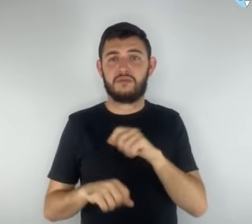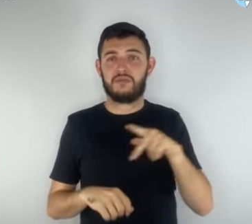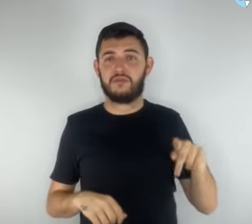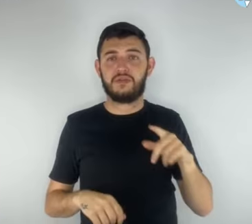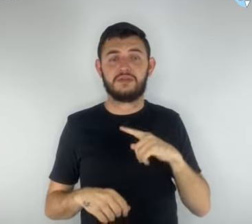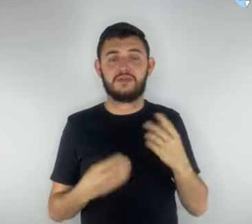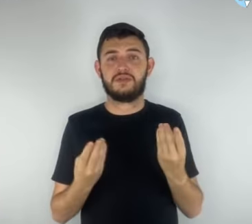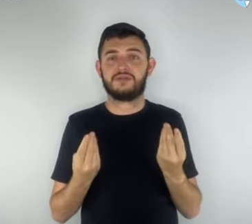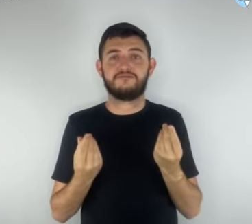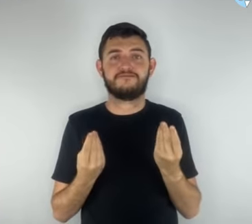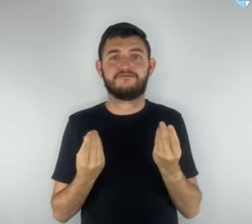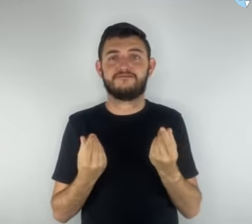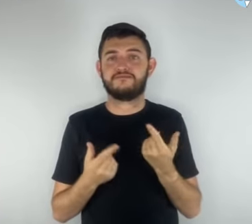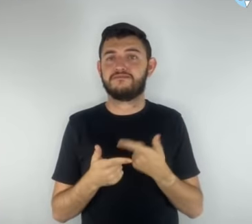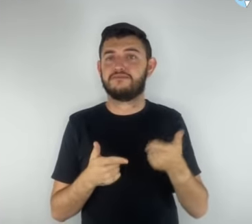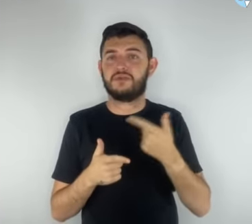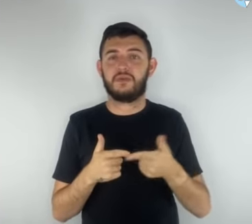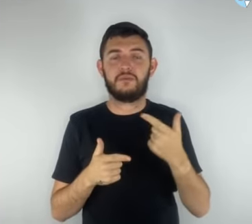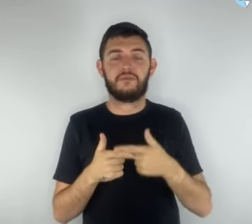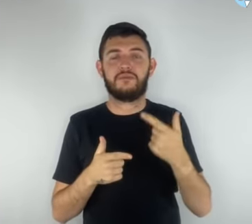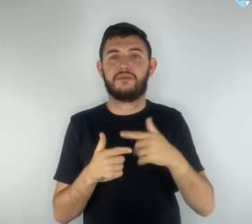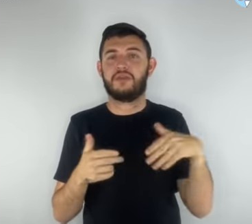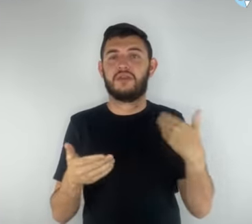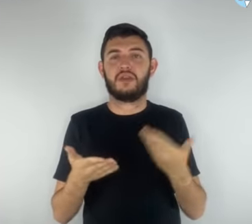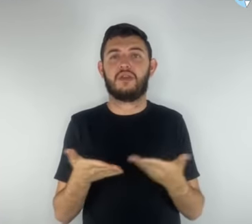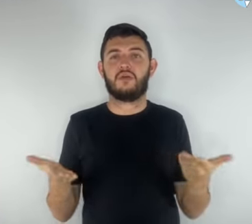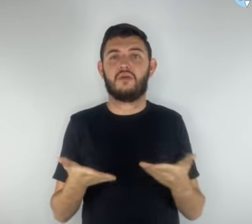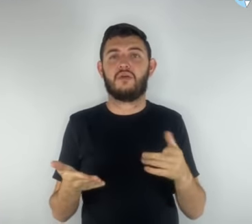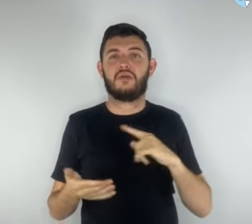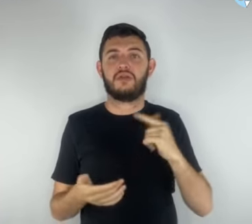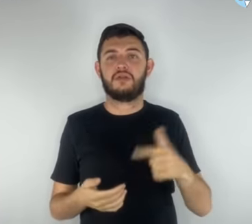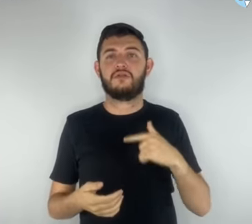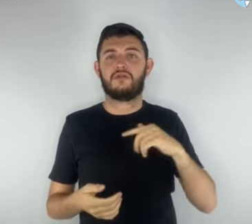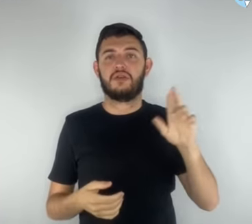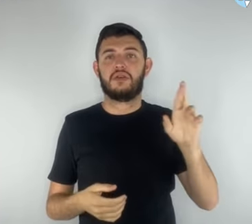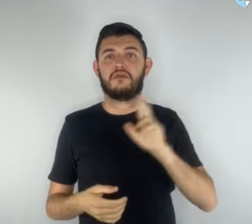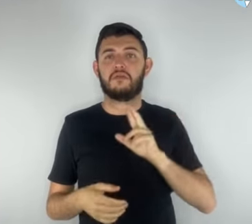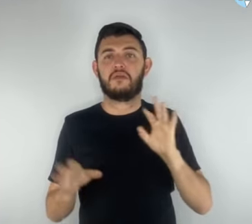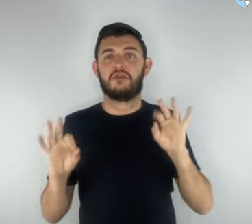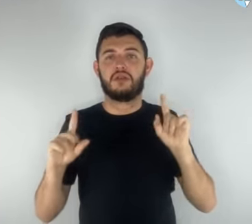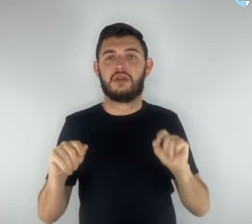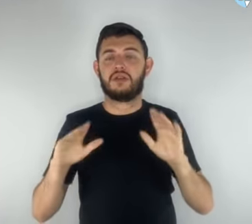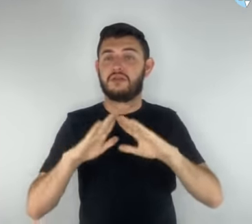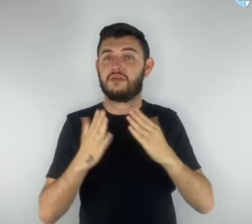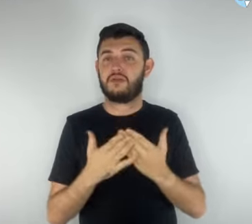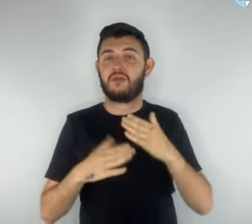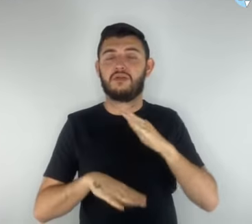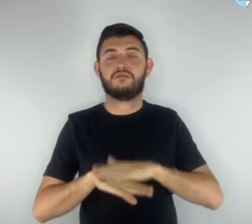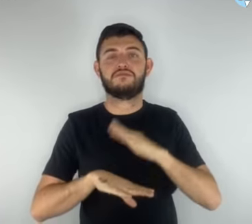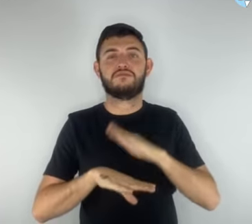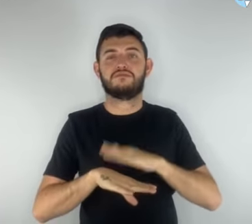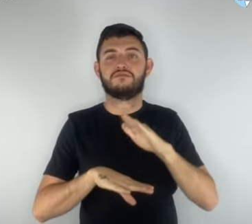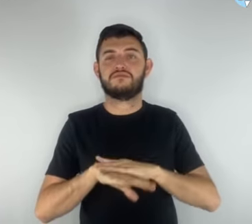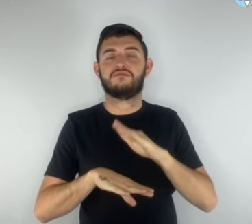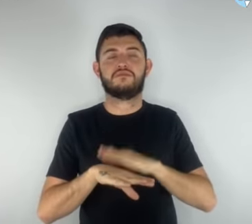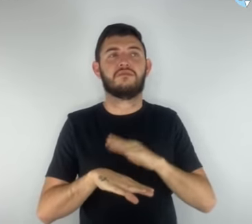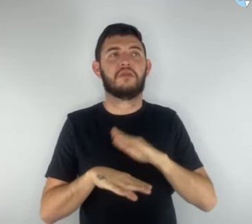lamentou Guilherme. Está sendo assim cada escola dando o seu jeito. Umas ajudando as outras.